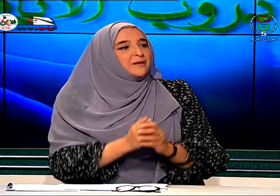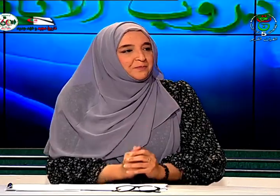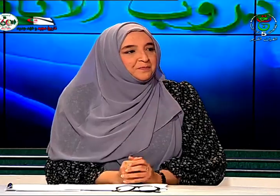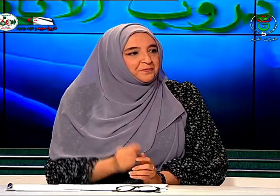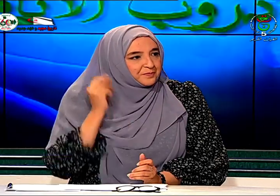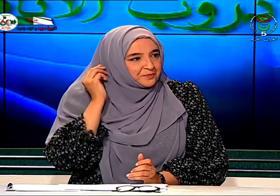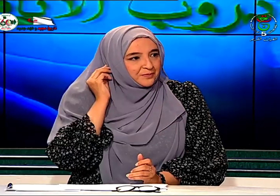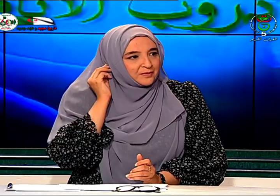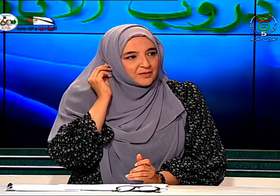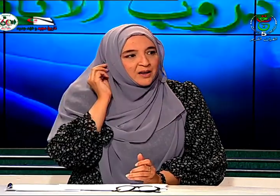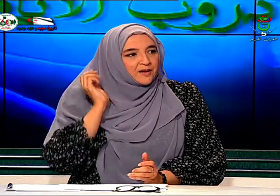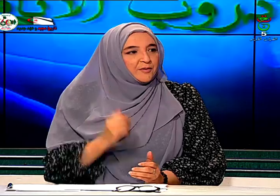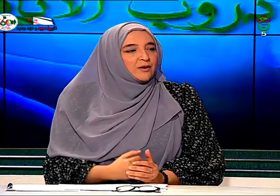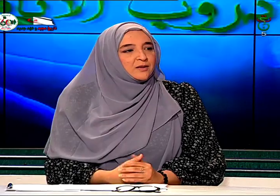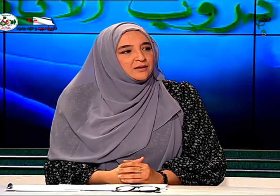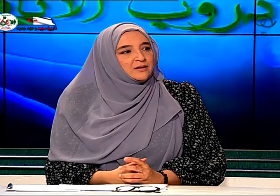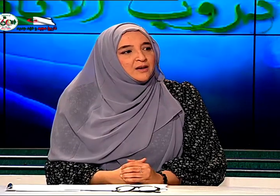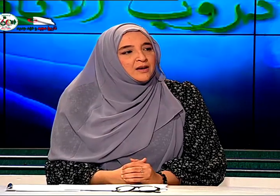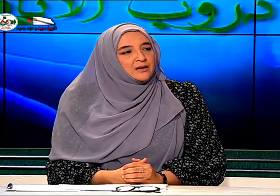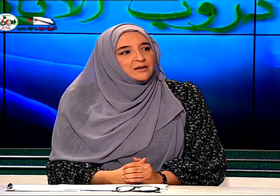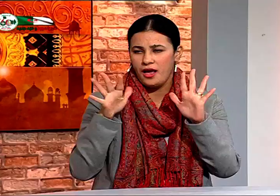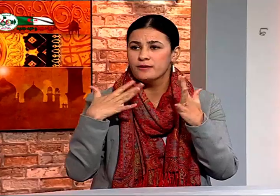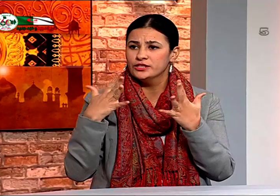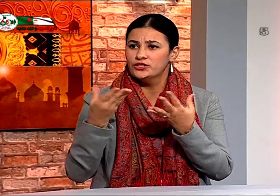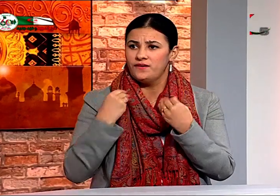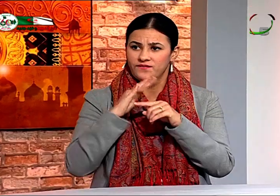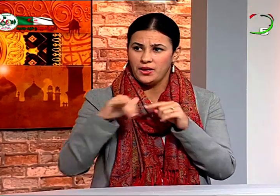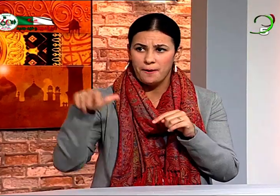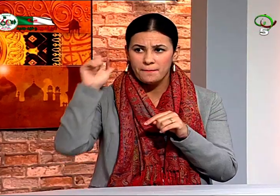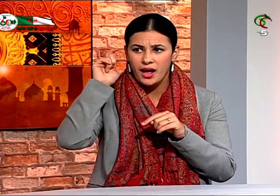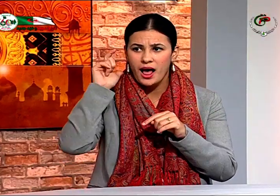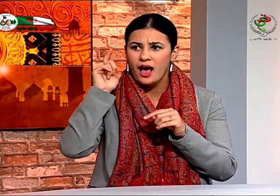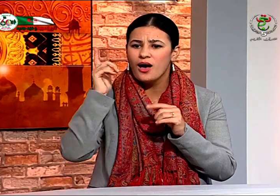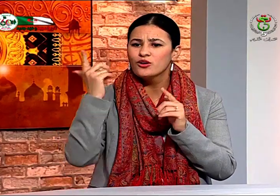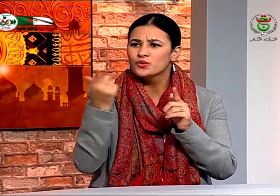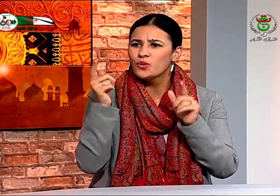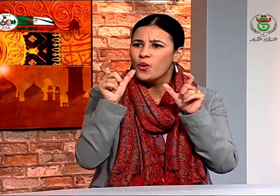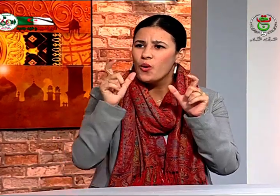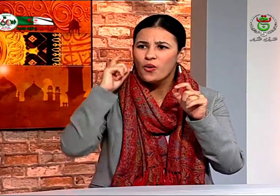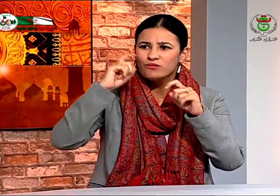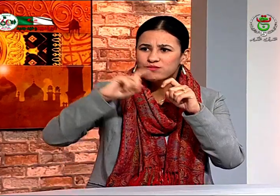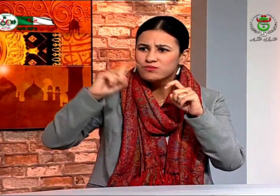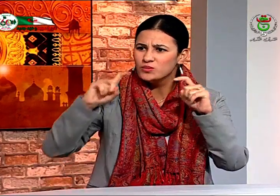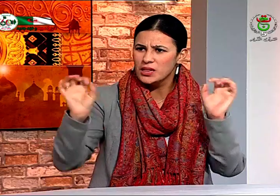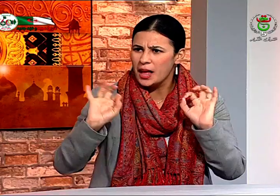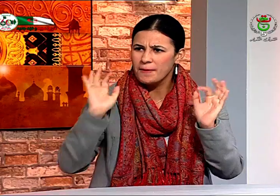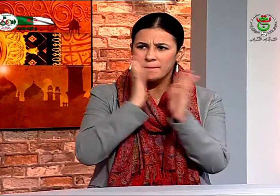فيما يخص نسبة الصمم في إحدى الأدنين صمم